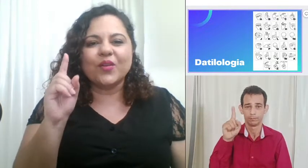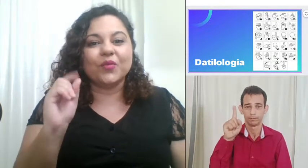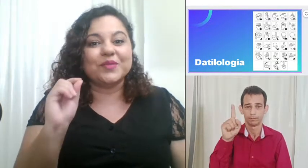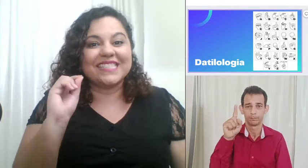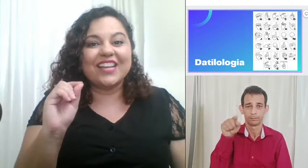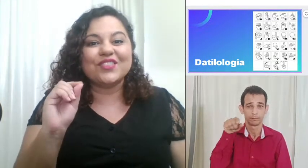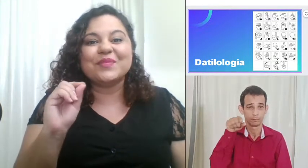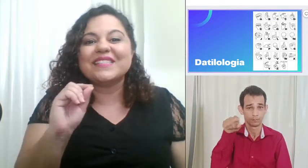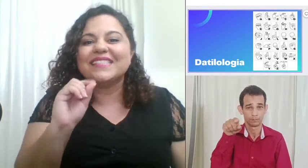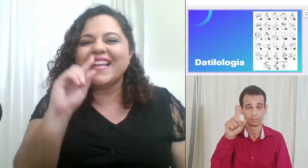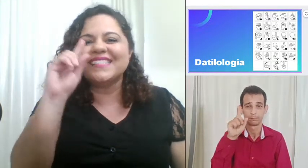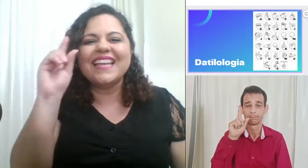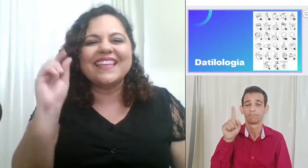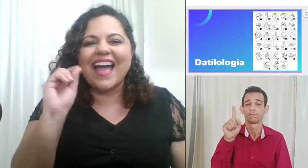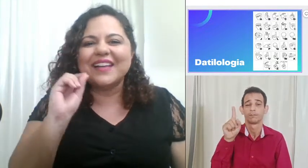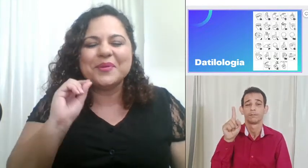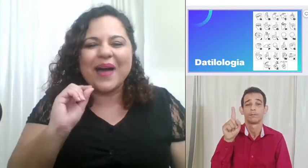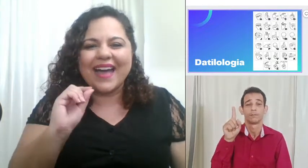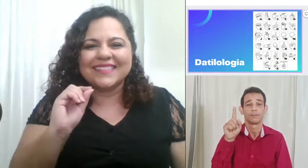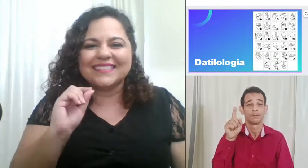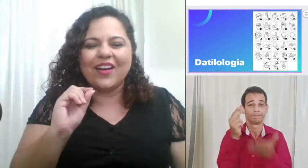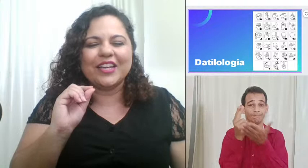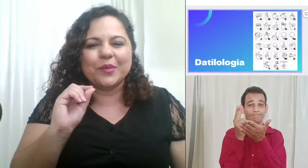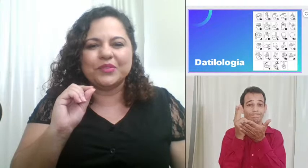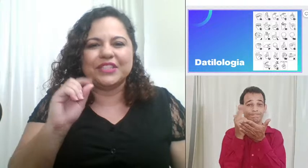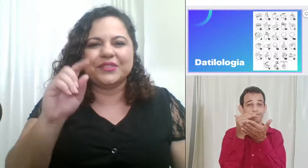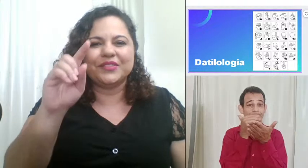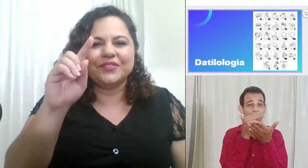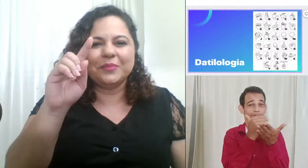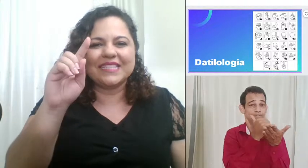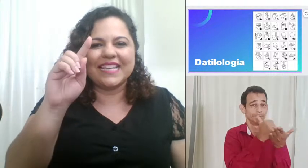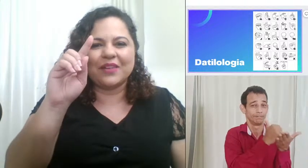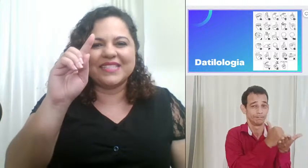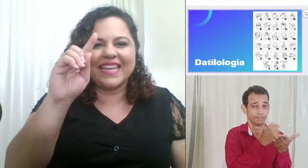com Z nós vamos desenhar no A olha que bonito vamos desenhar o Z